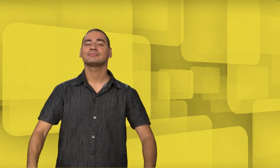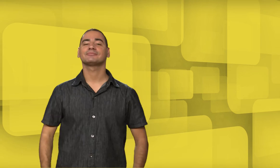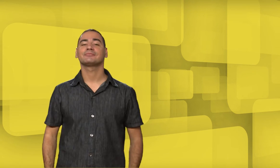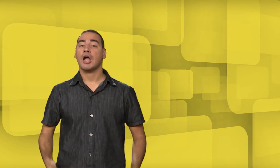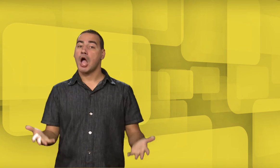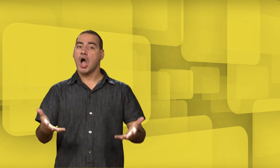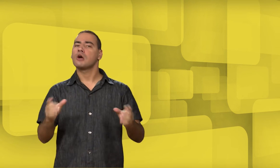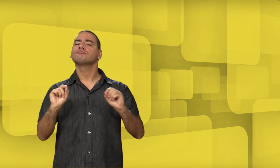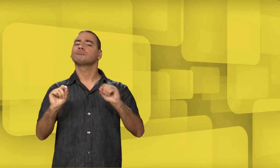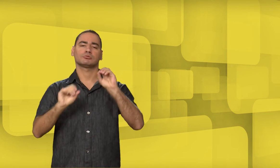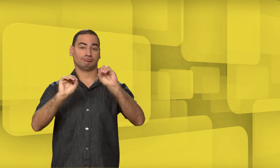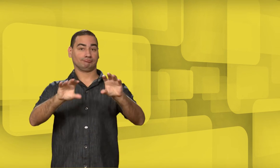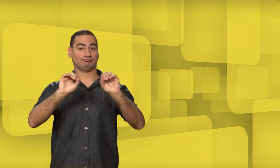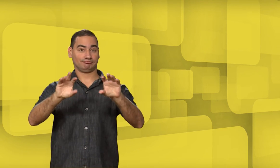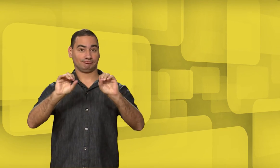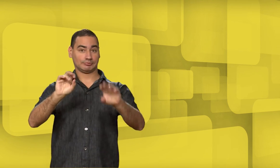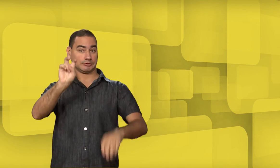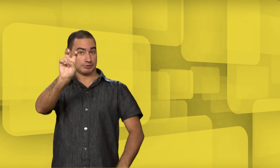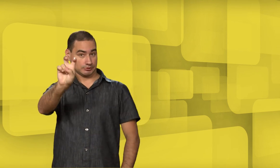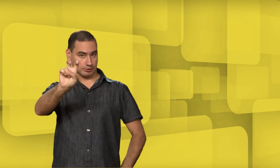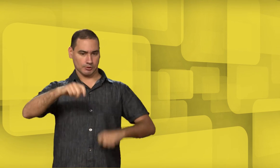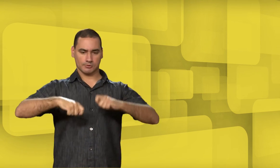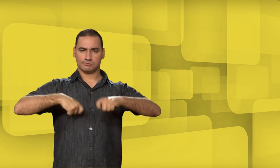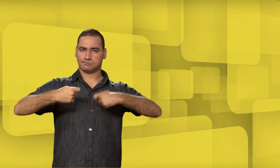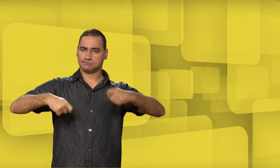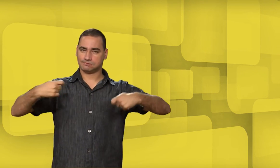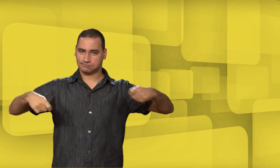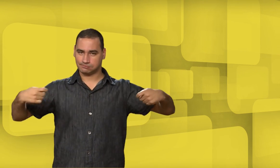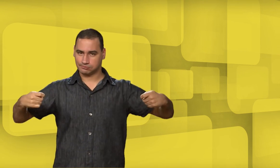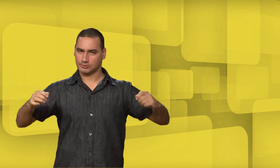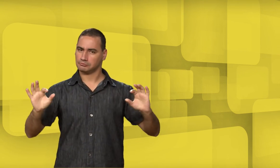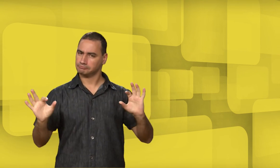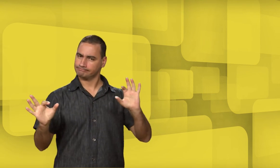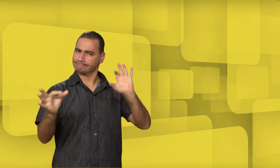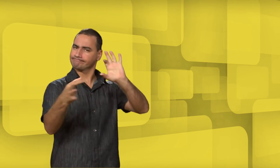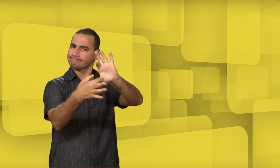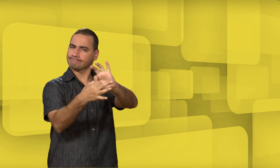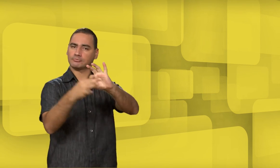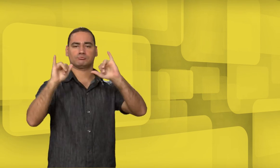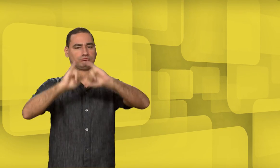Agora eu vou ensinar cinco sinais sobre esse episódio.